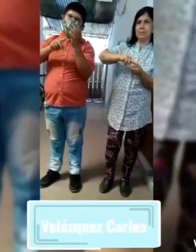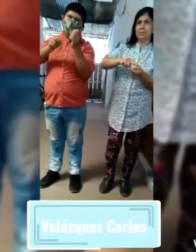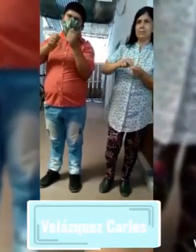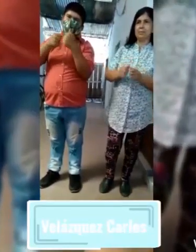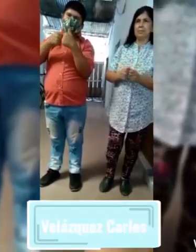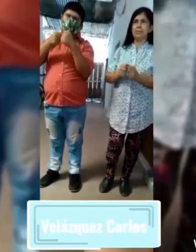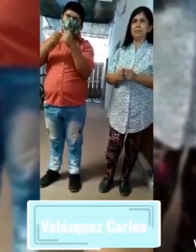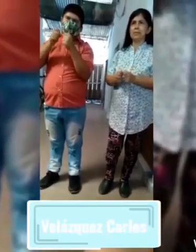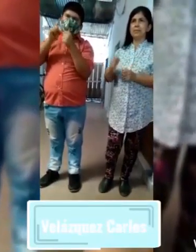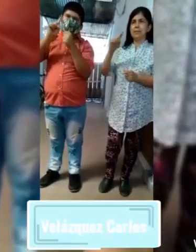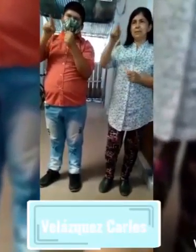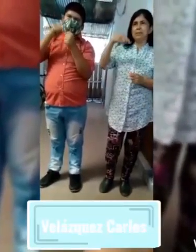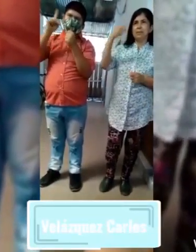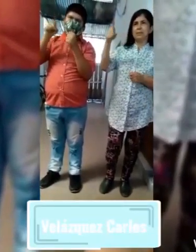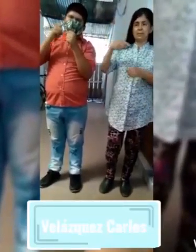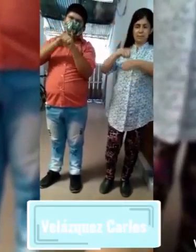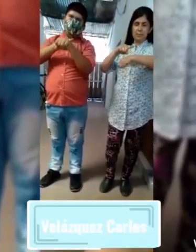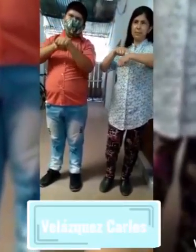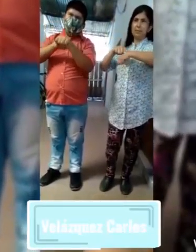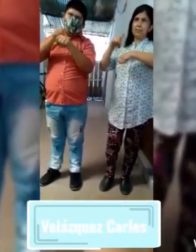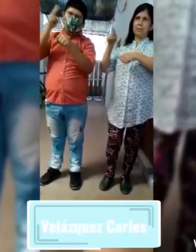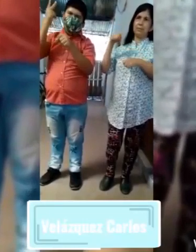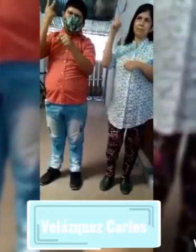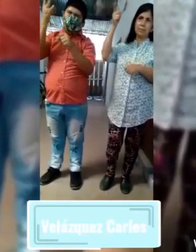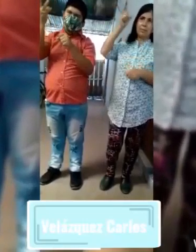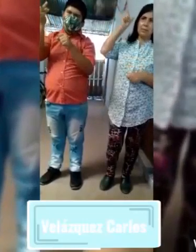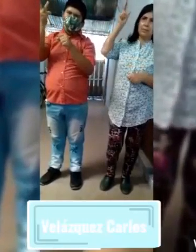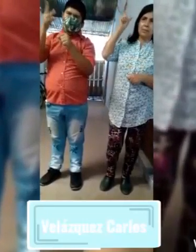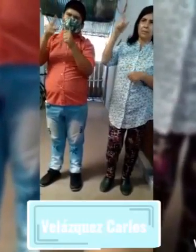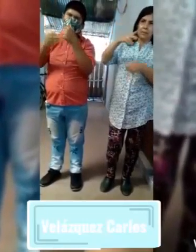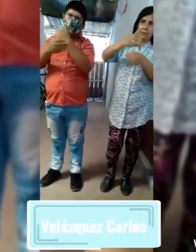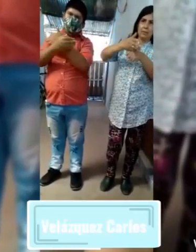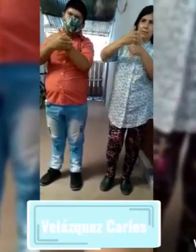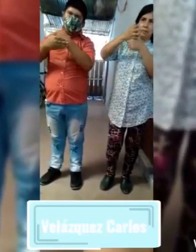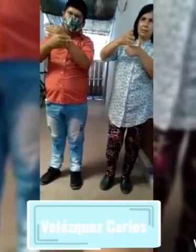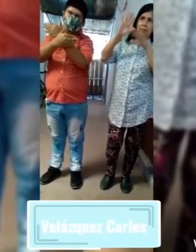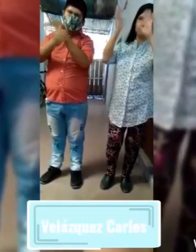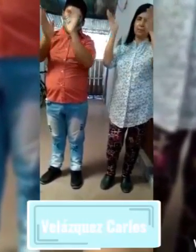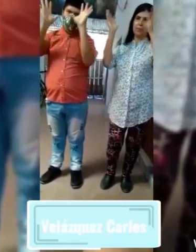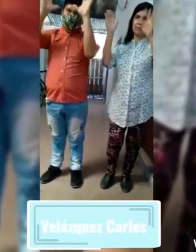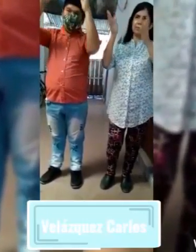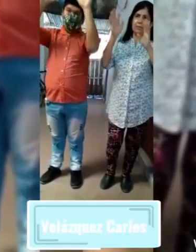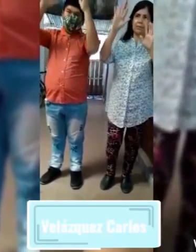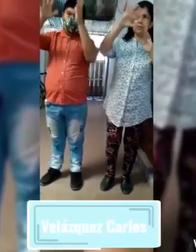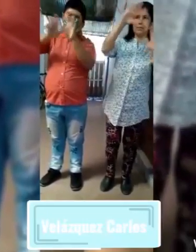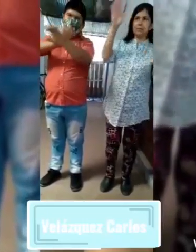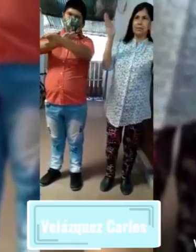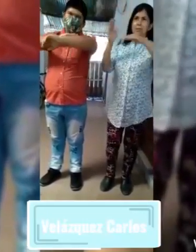Pero son las ocho y han salido Aplaudir a tu ventana